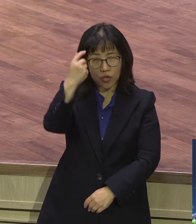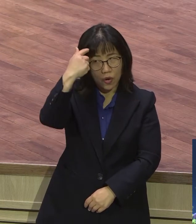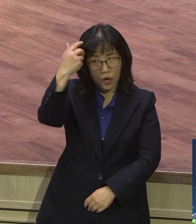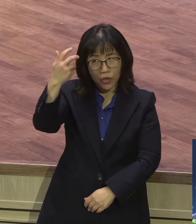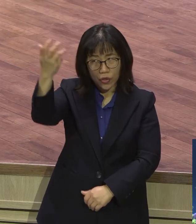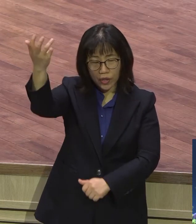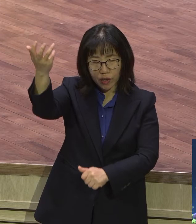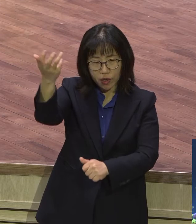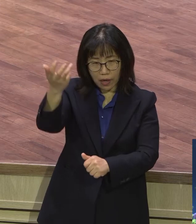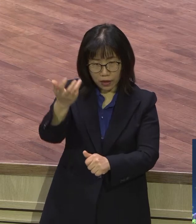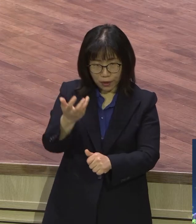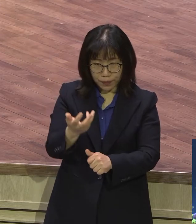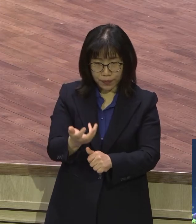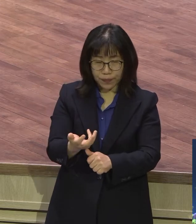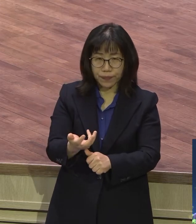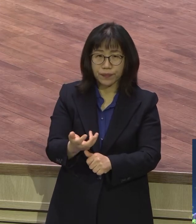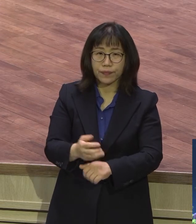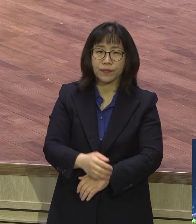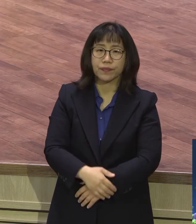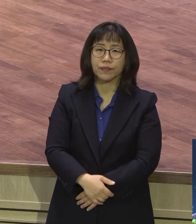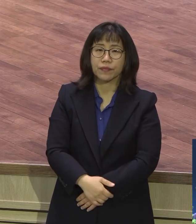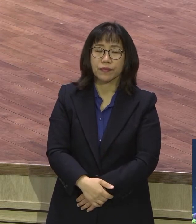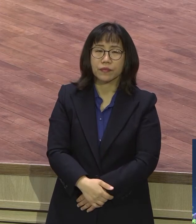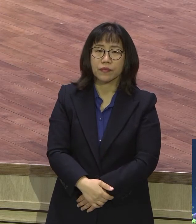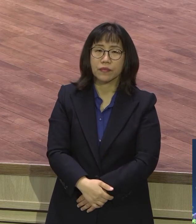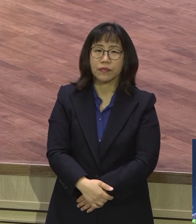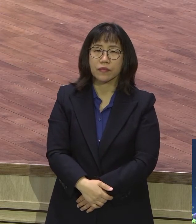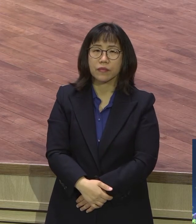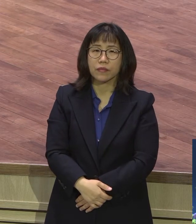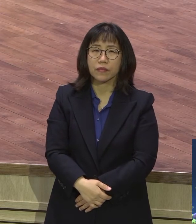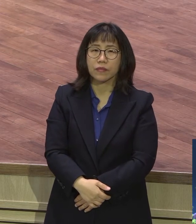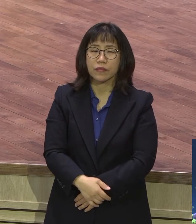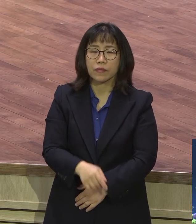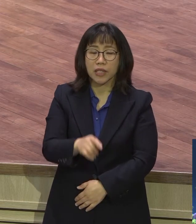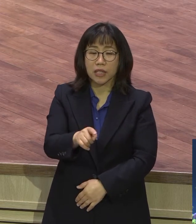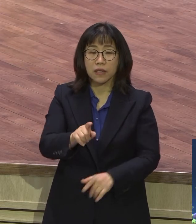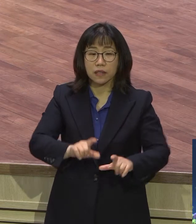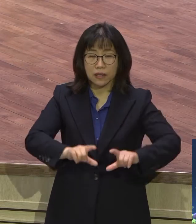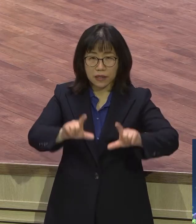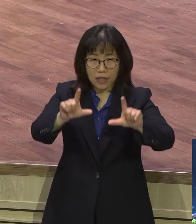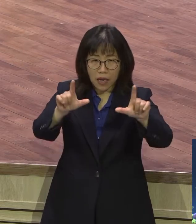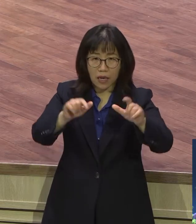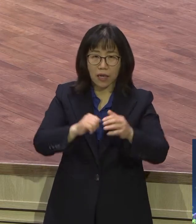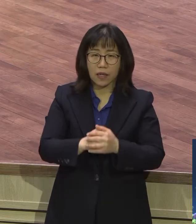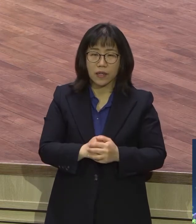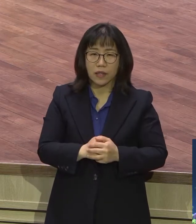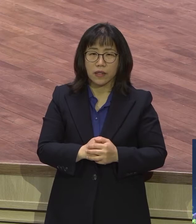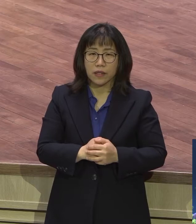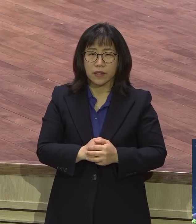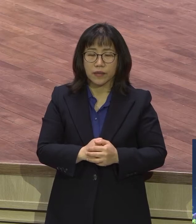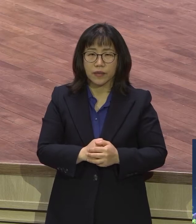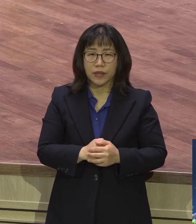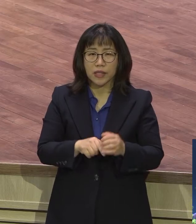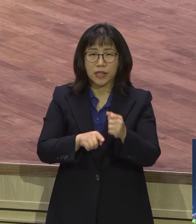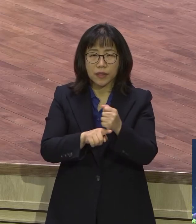오순절 역사하셨다. 그래서 오순절을 통해서 우리가 붙잡아야 할 게 뭐냐 오순절